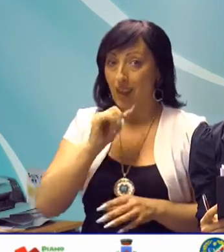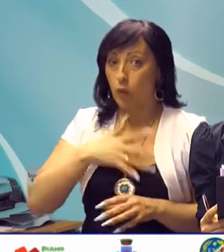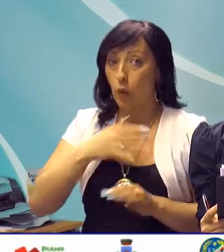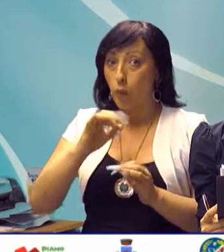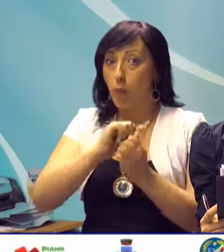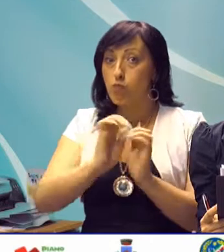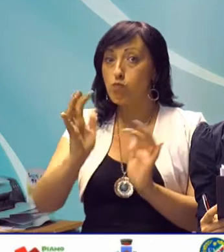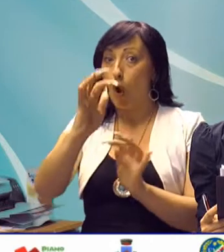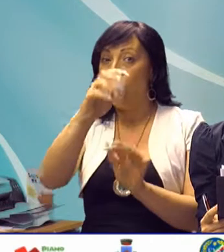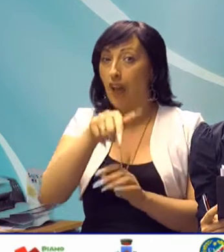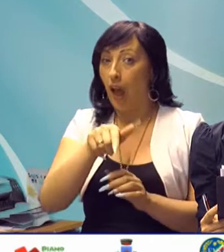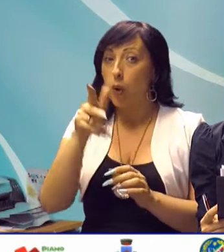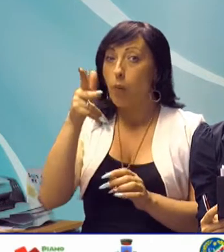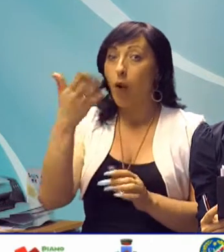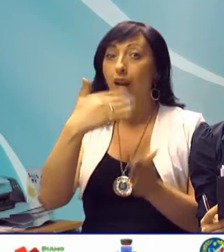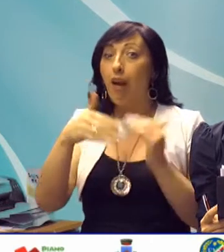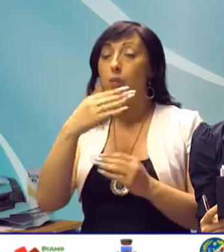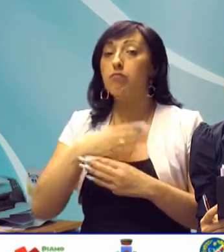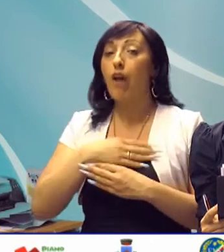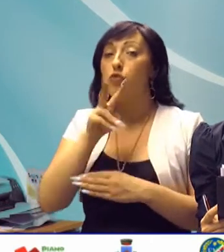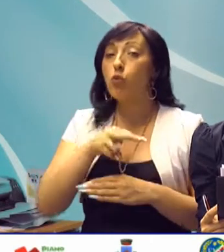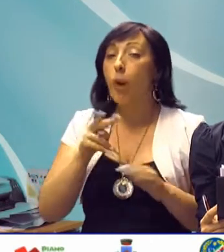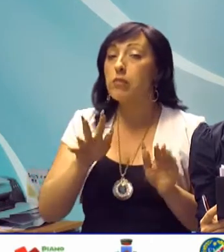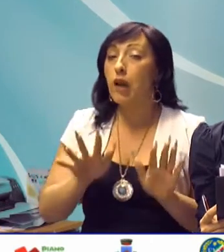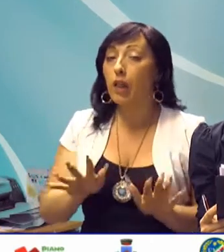montagne di Polla nel maggio del 2010.